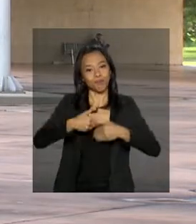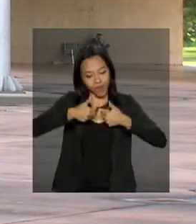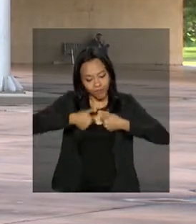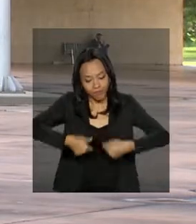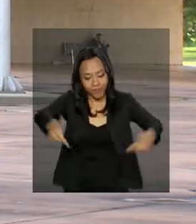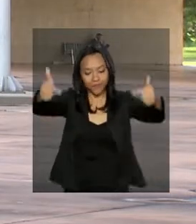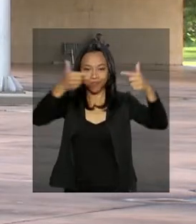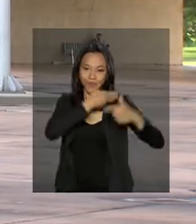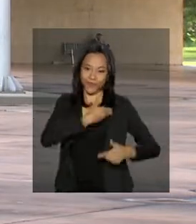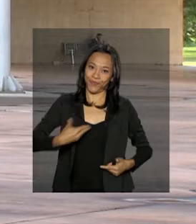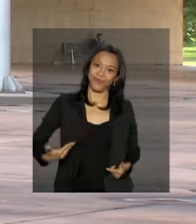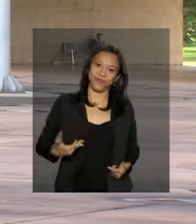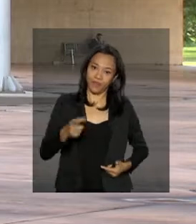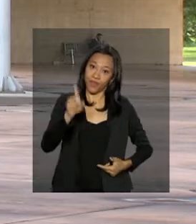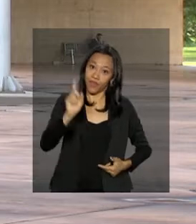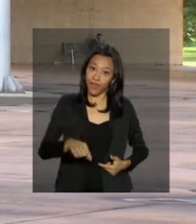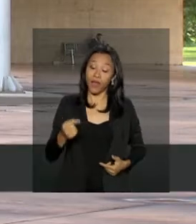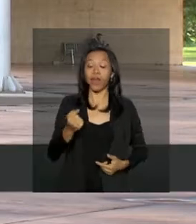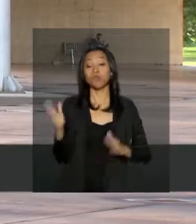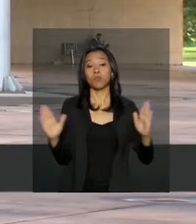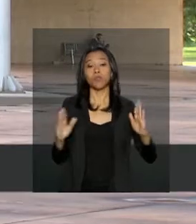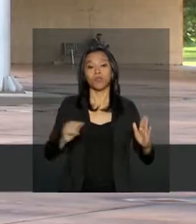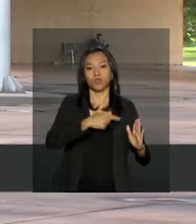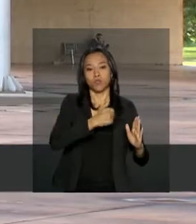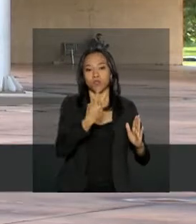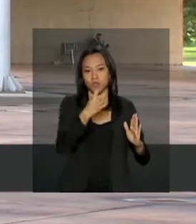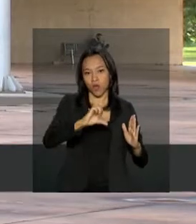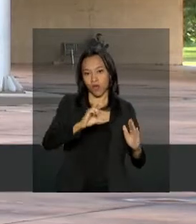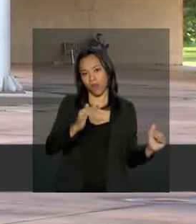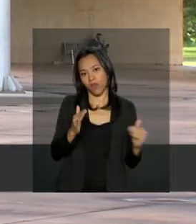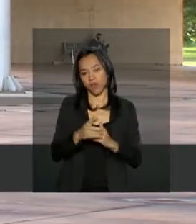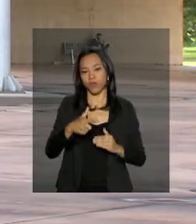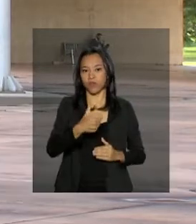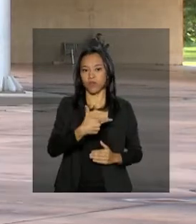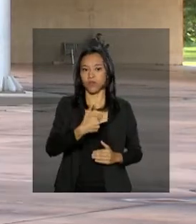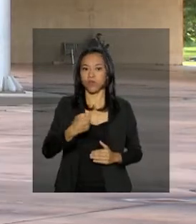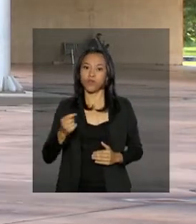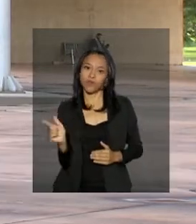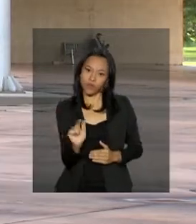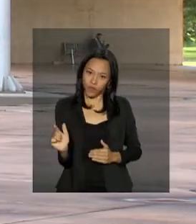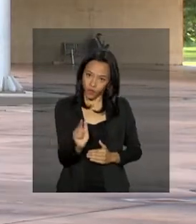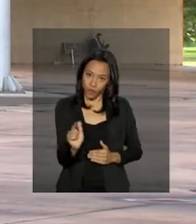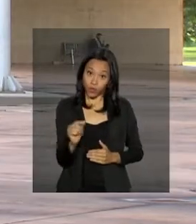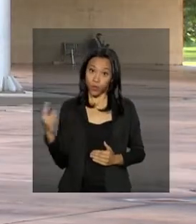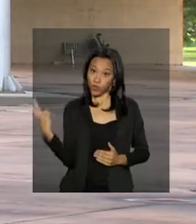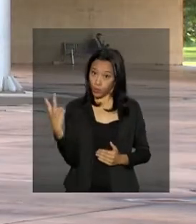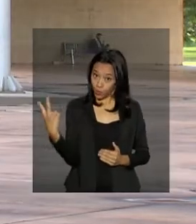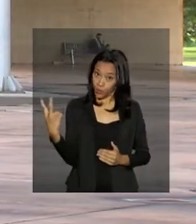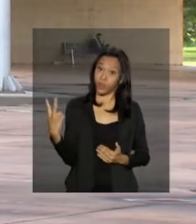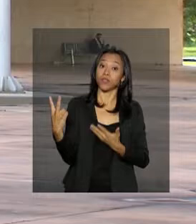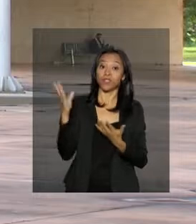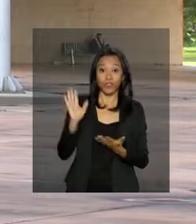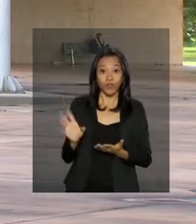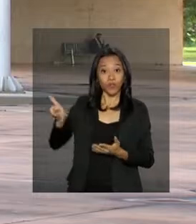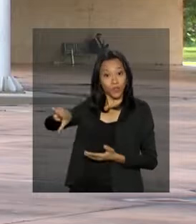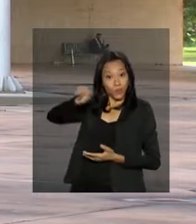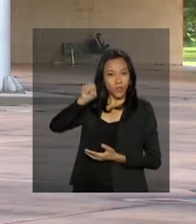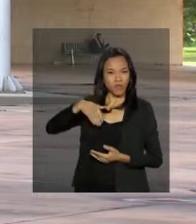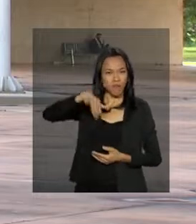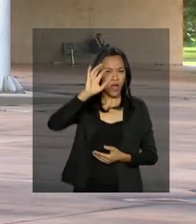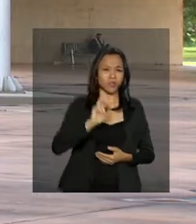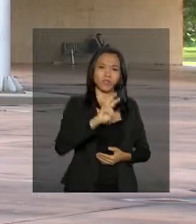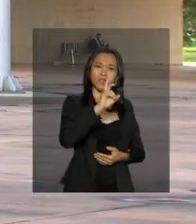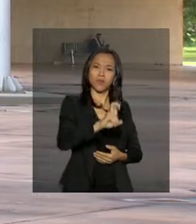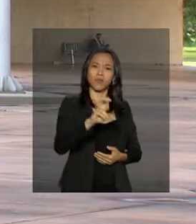o mandato, que neste caso será de 2019 a 2022. Jair Bolsonaro e Hamilton Mourão foram eleitos com mais de